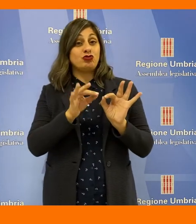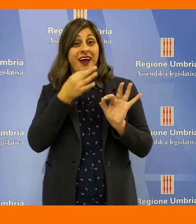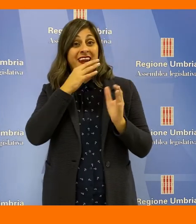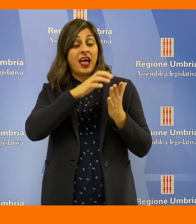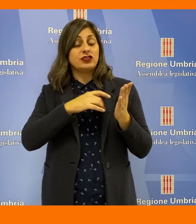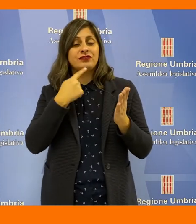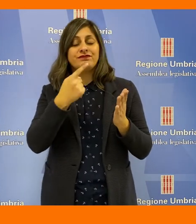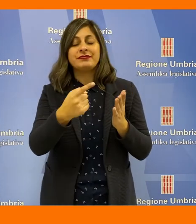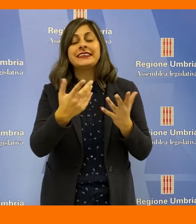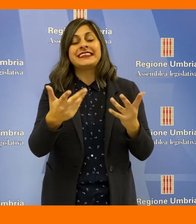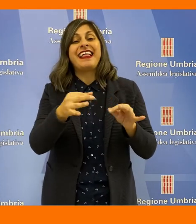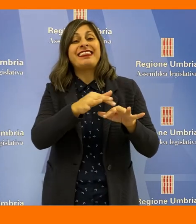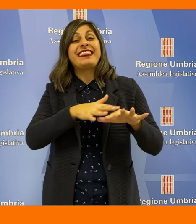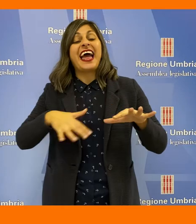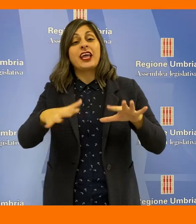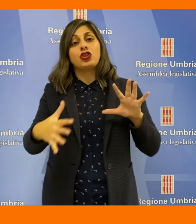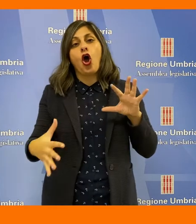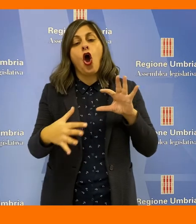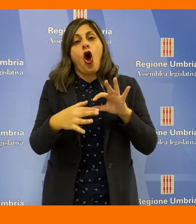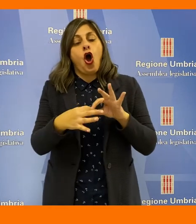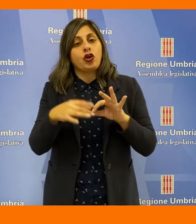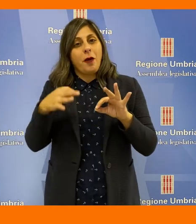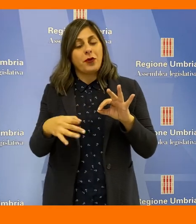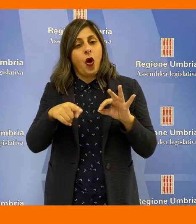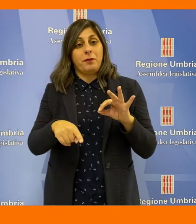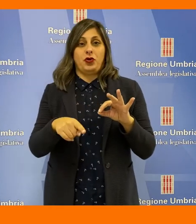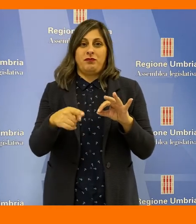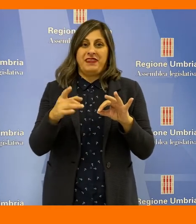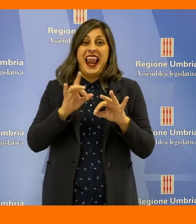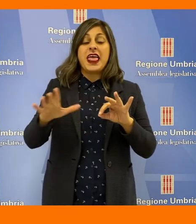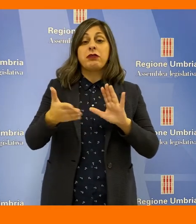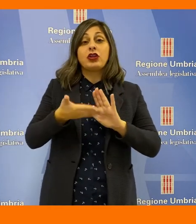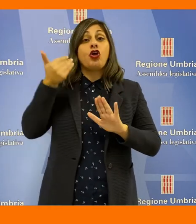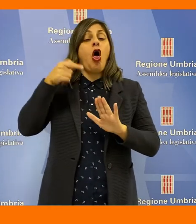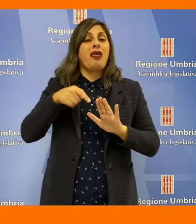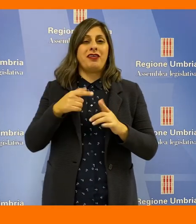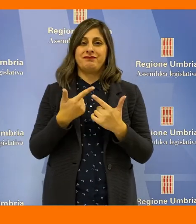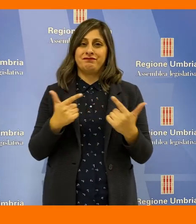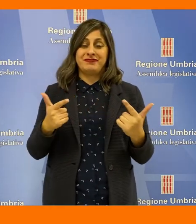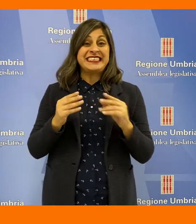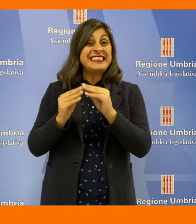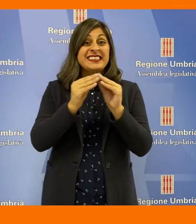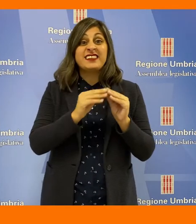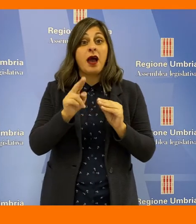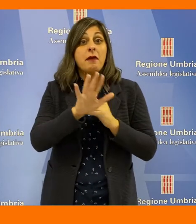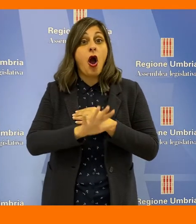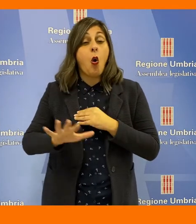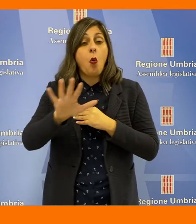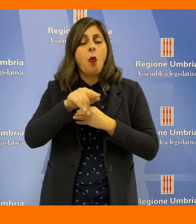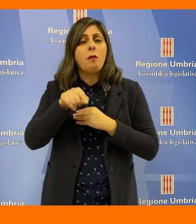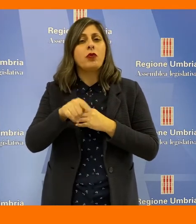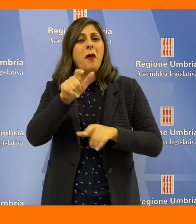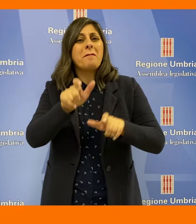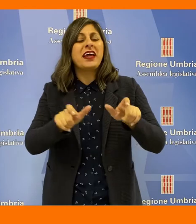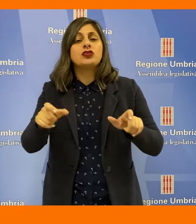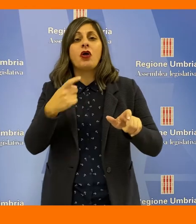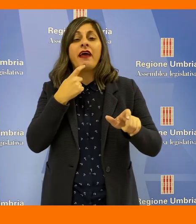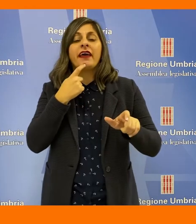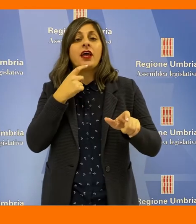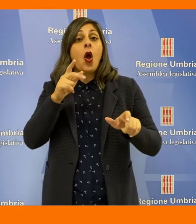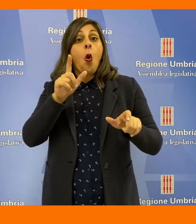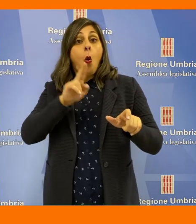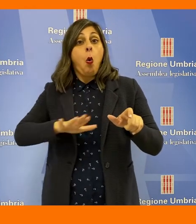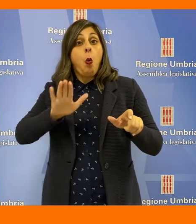la relazione segnala la mancata territorializzazione della privazione delle libertà. Il sistema Umbro è destinato a